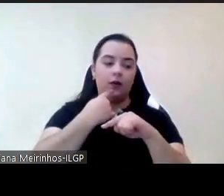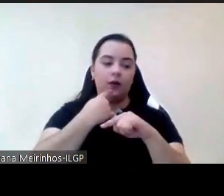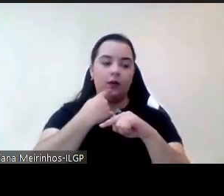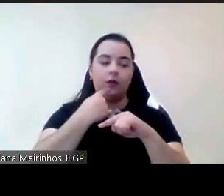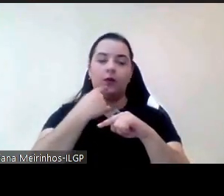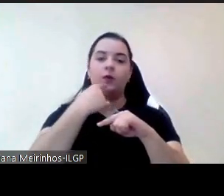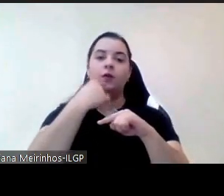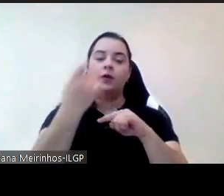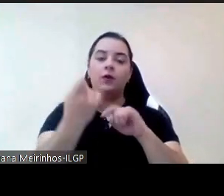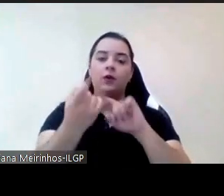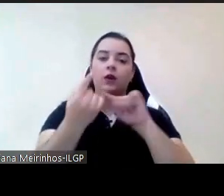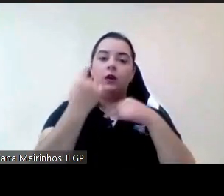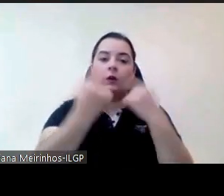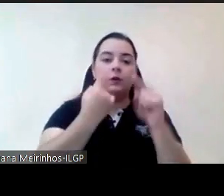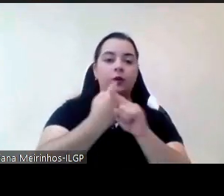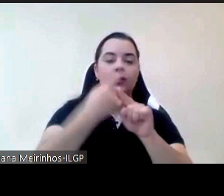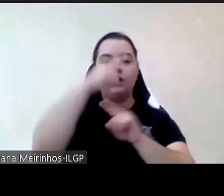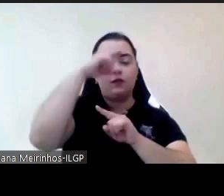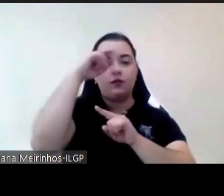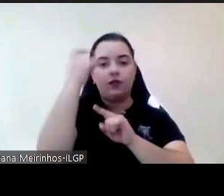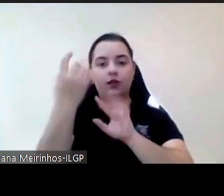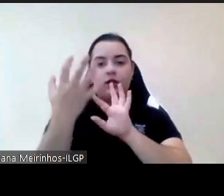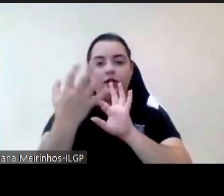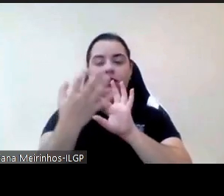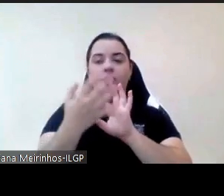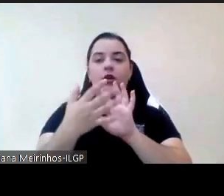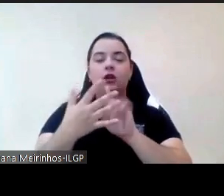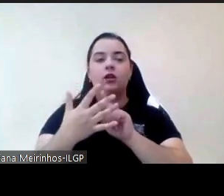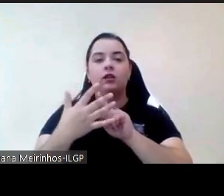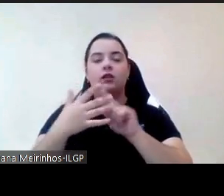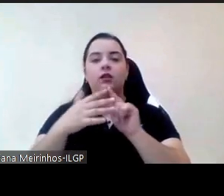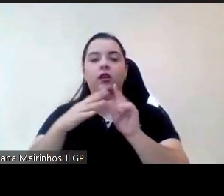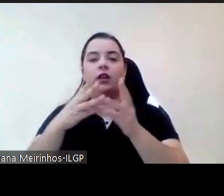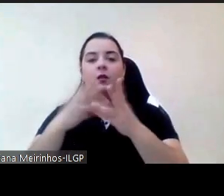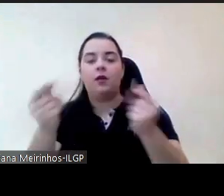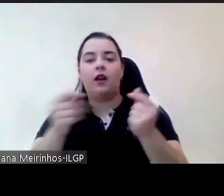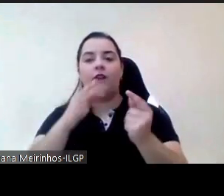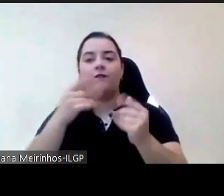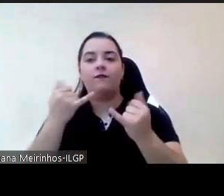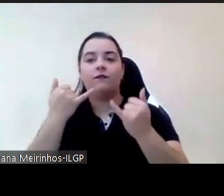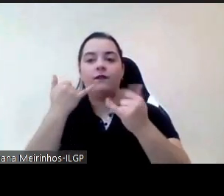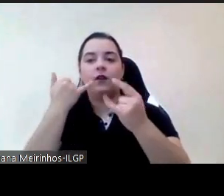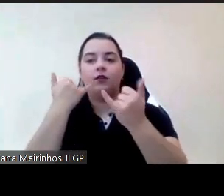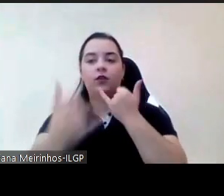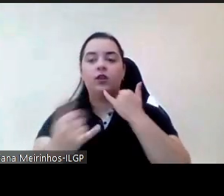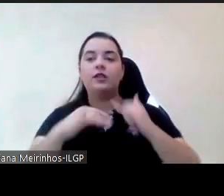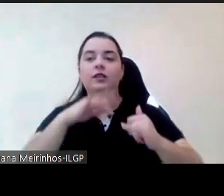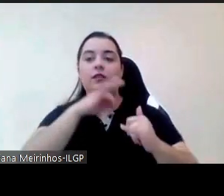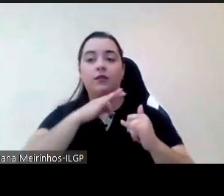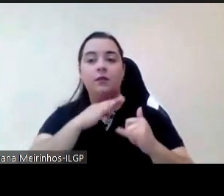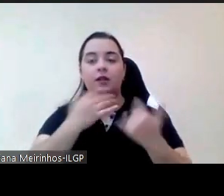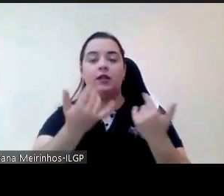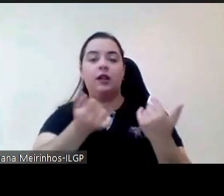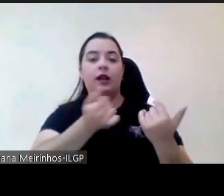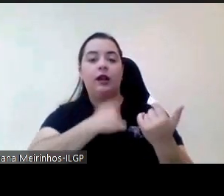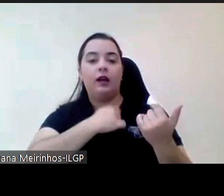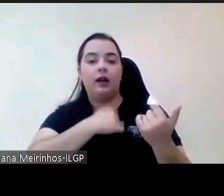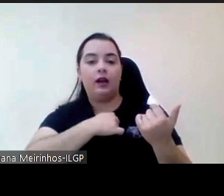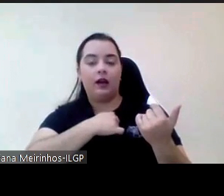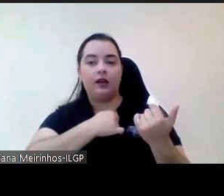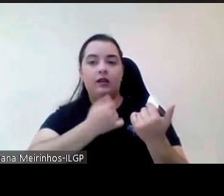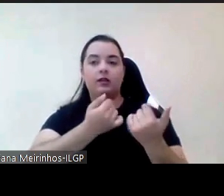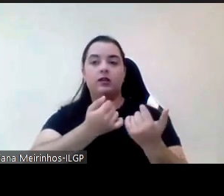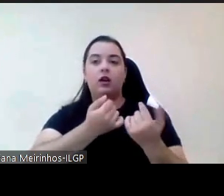propósito da dificuldade em chegar à violência dentro de casa dificuldade também reversada não é vista como tal por determinadas pessoas portanto era